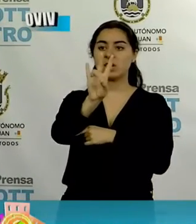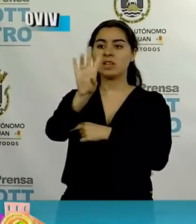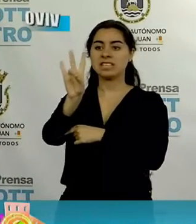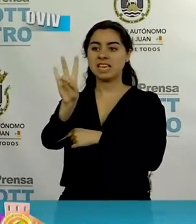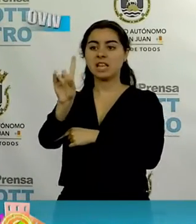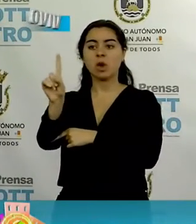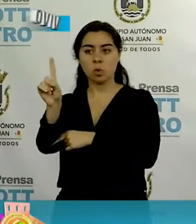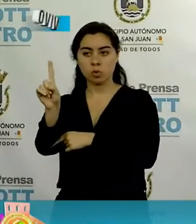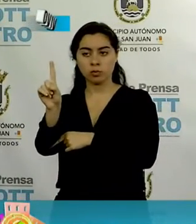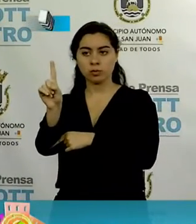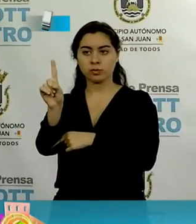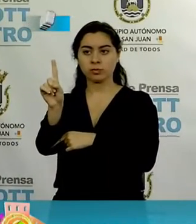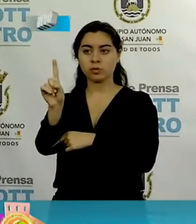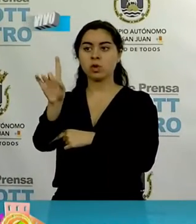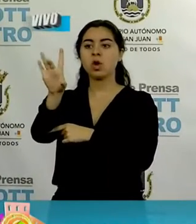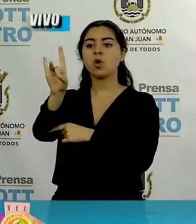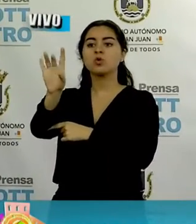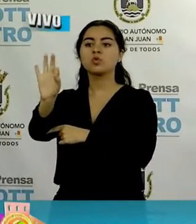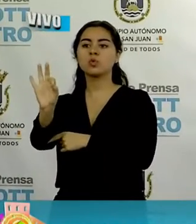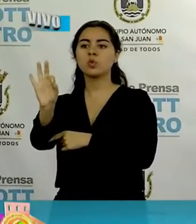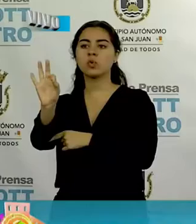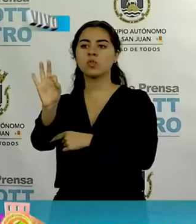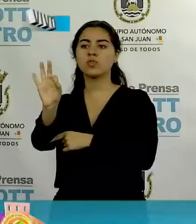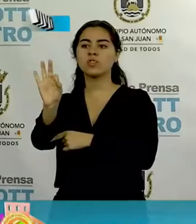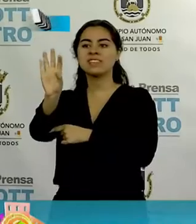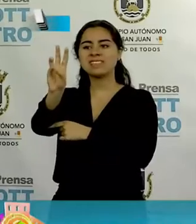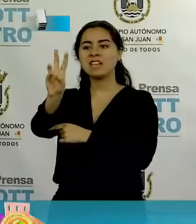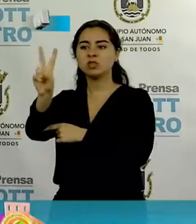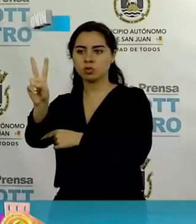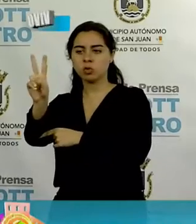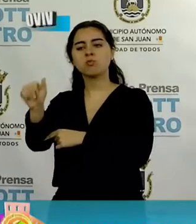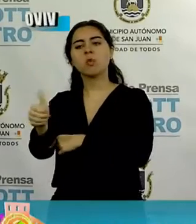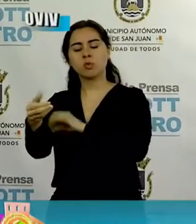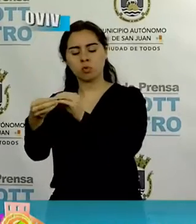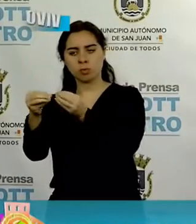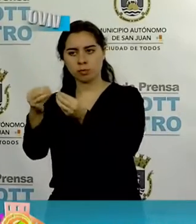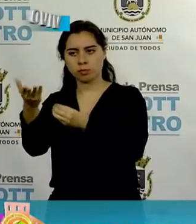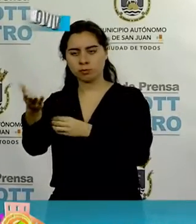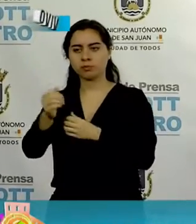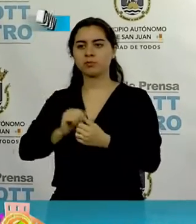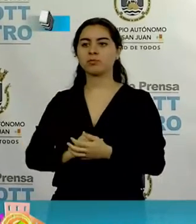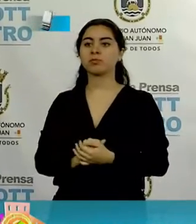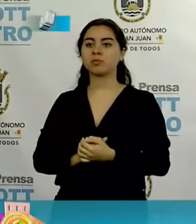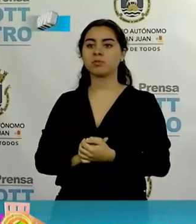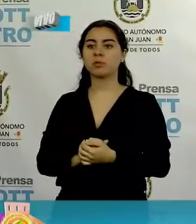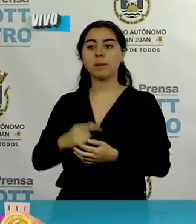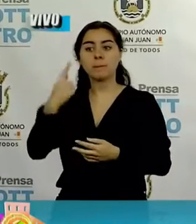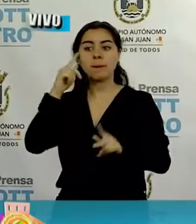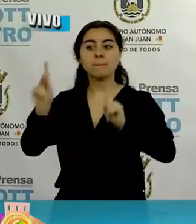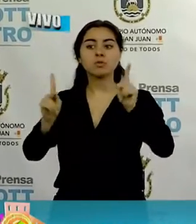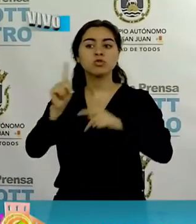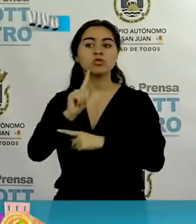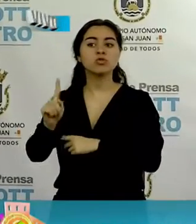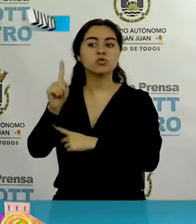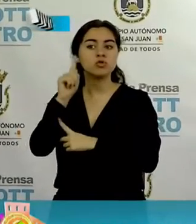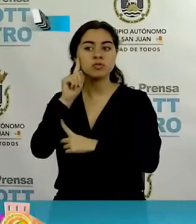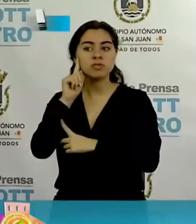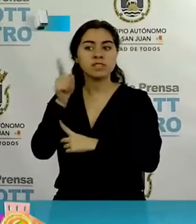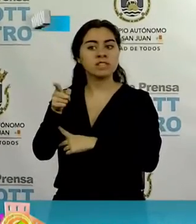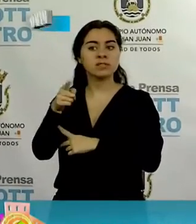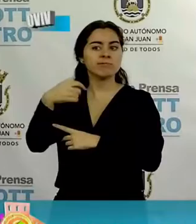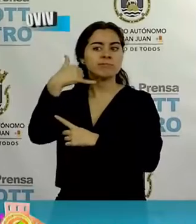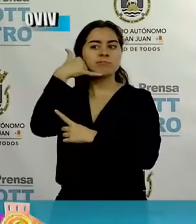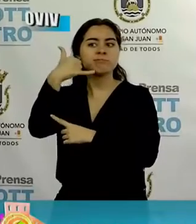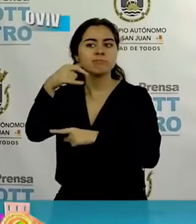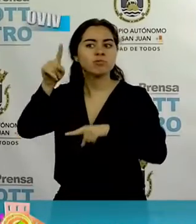771-8962. Y para las personas sordas que no pueden